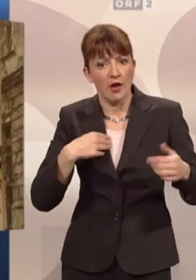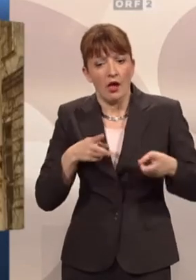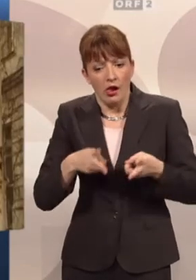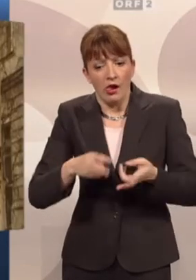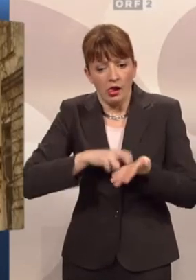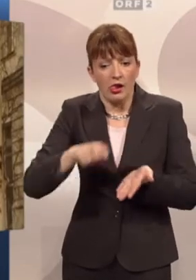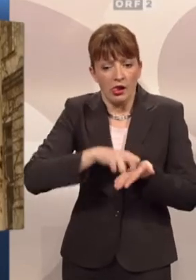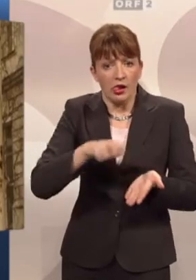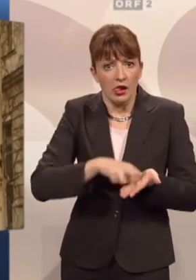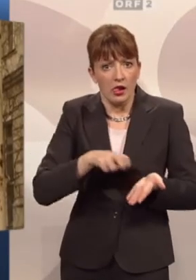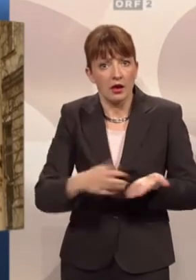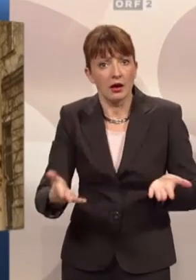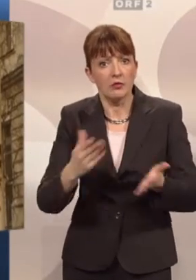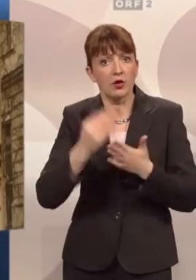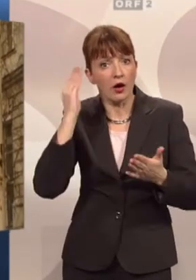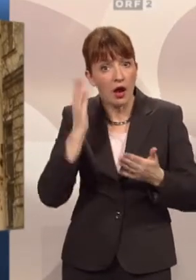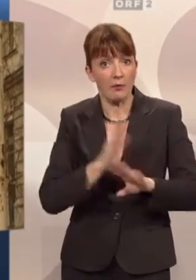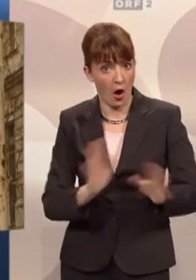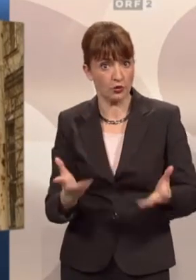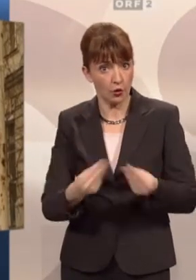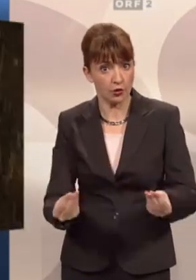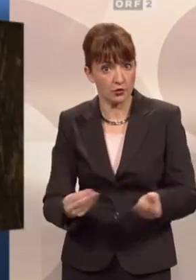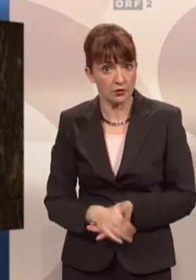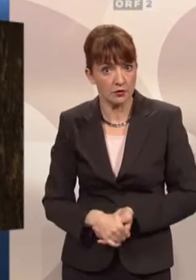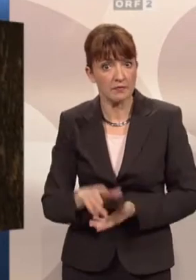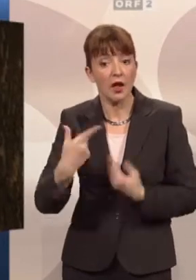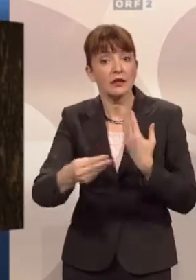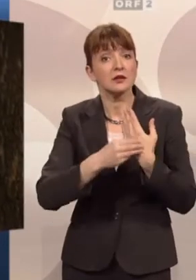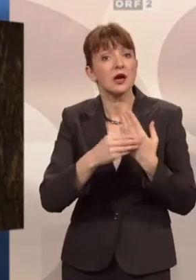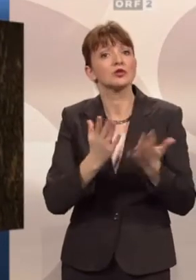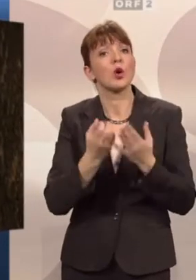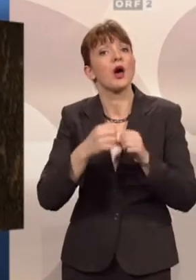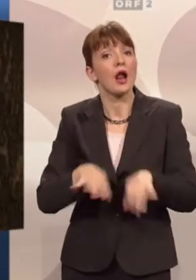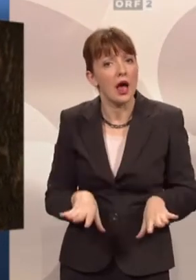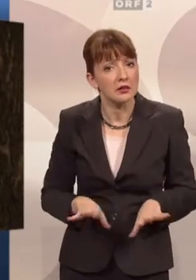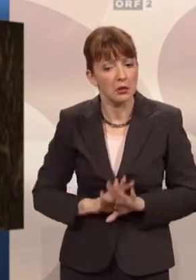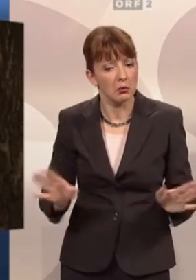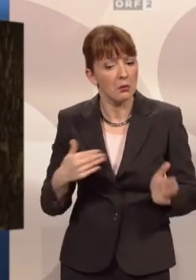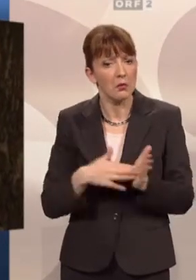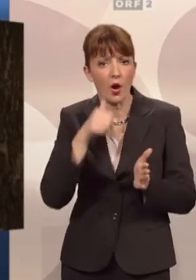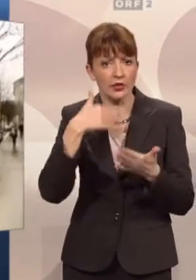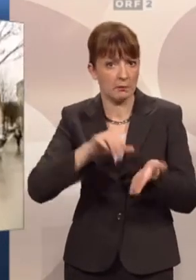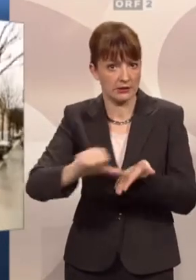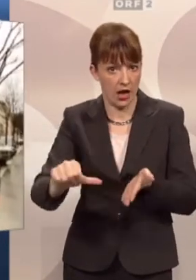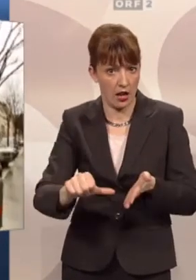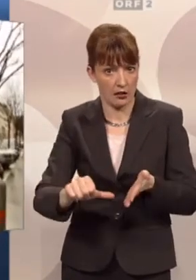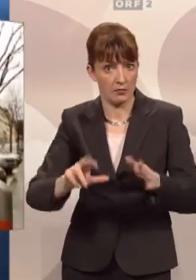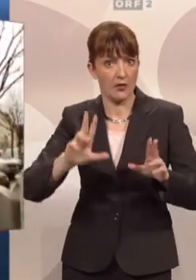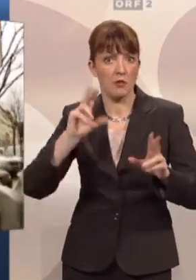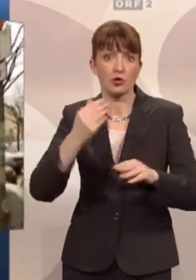Herrn Steinbichler, der glaubte, das war's jetzt. Wir haben da gesagt, das ist erledigt. Ich brauche nichts mehr zahlen. Zu früh gefreut.